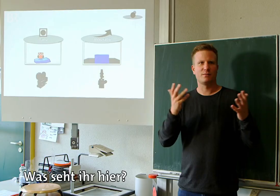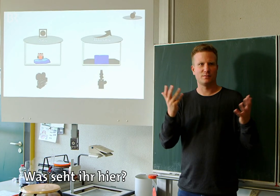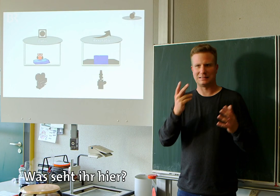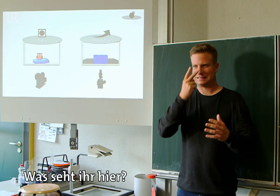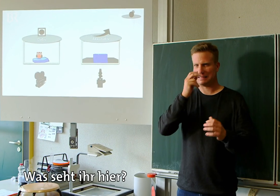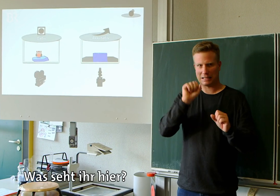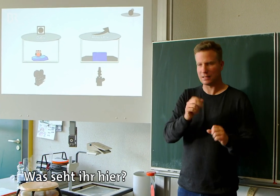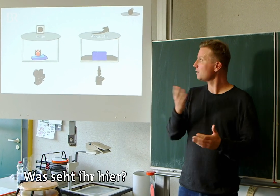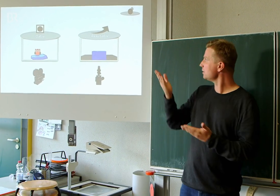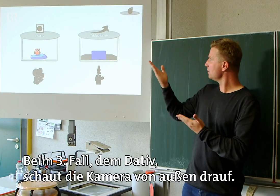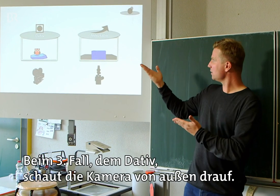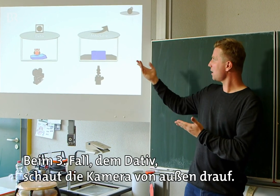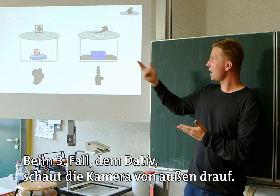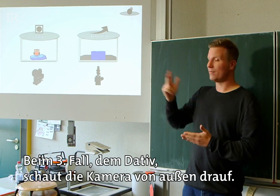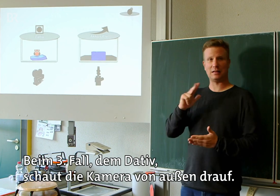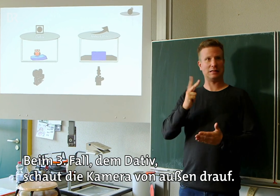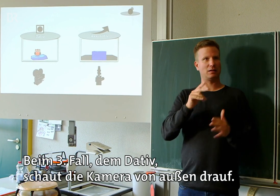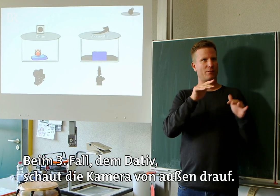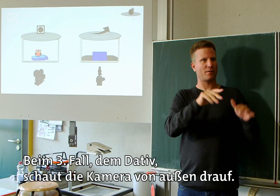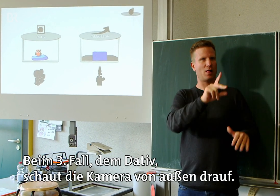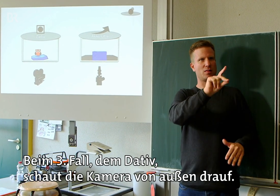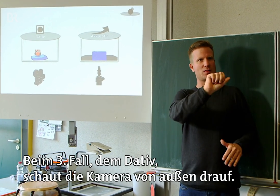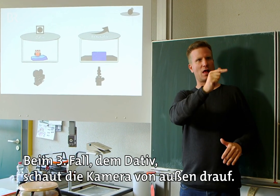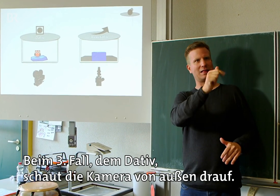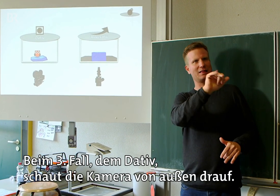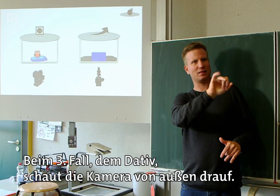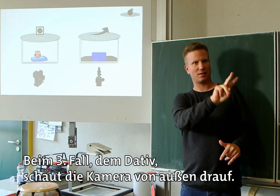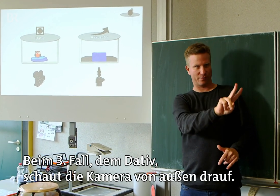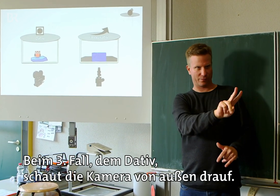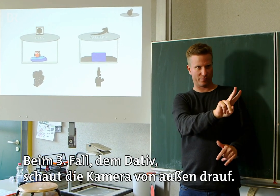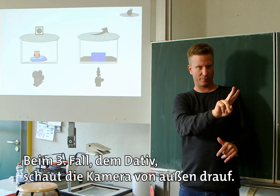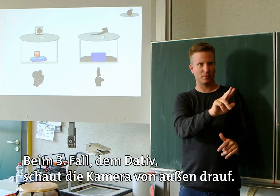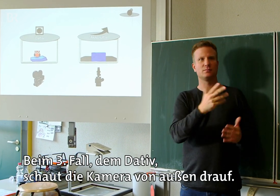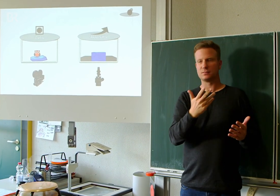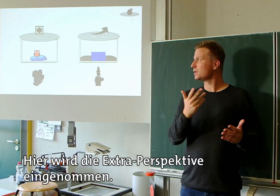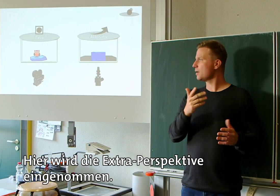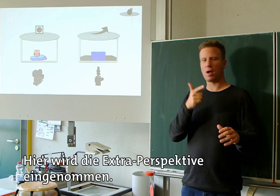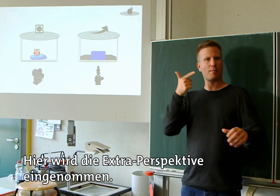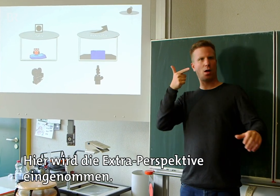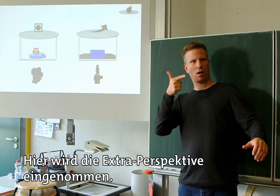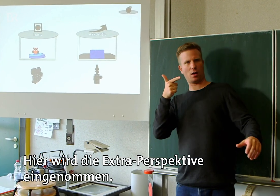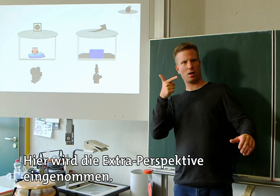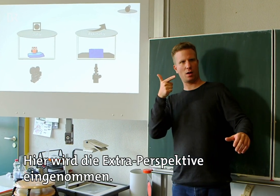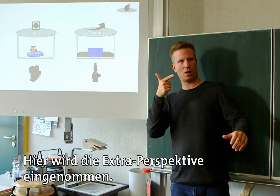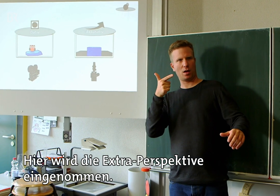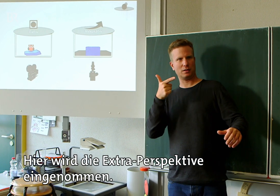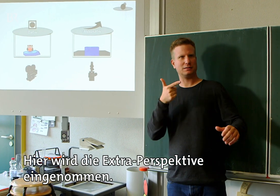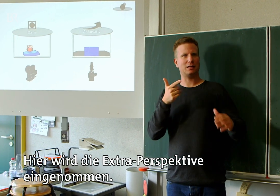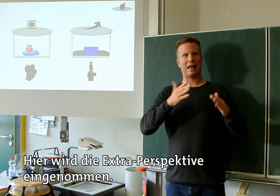Was seht ihr hier? Beim dritten Fall, dem Dativ, schaut die Kamera von außen drauf. Hier wird die Extra-Perspektive